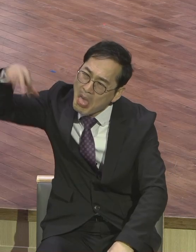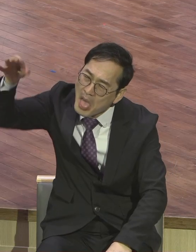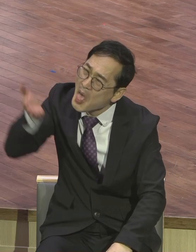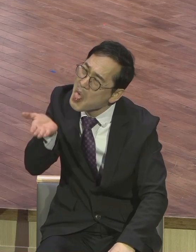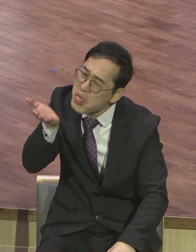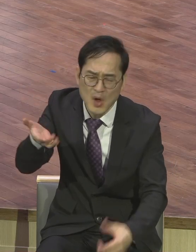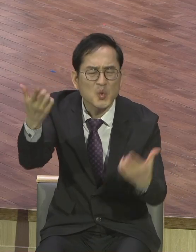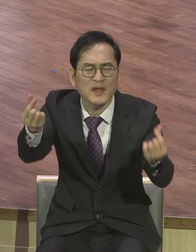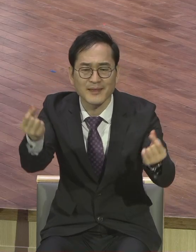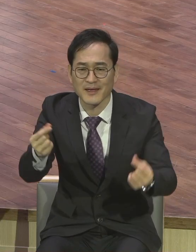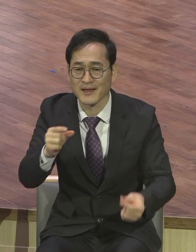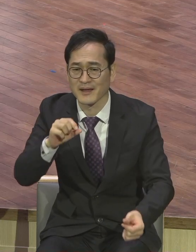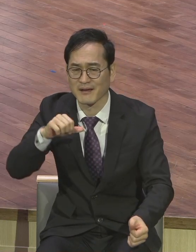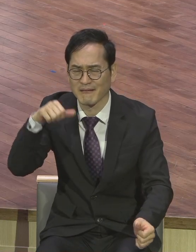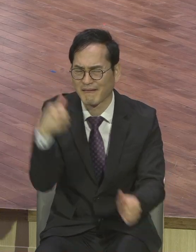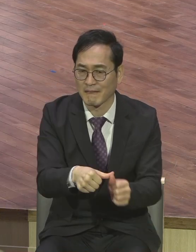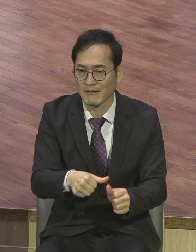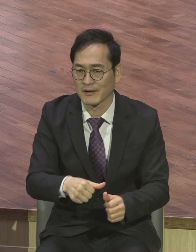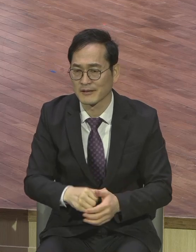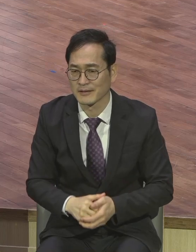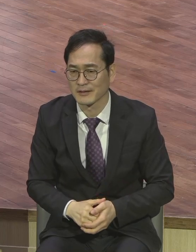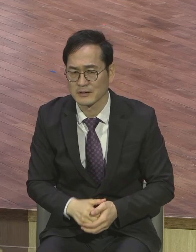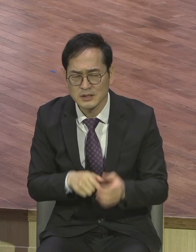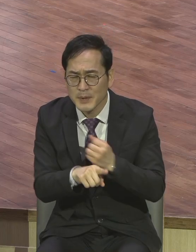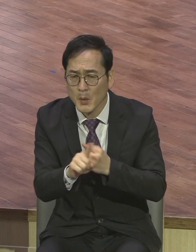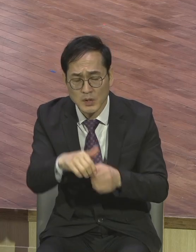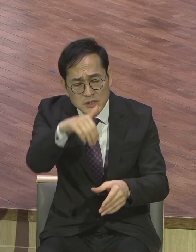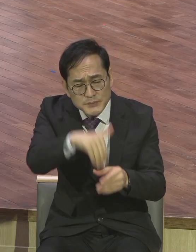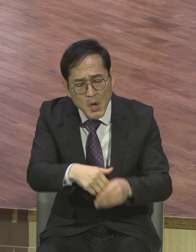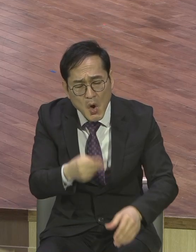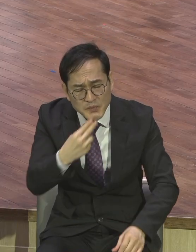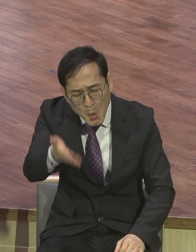무슨 말입니다. 심지도 않고 거두려고 하는 사람.